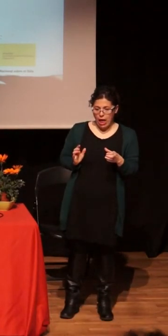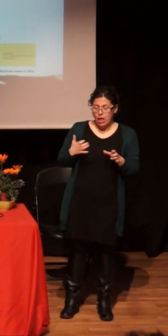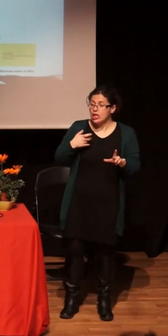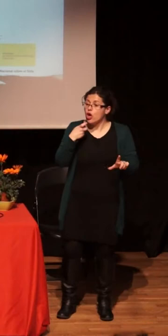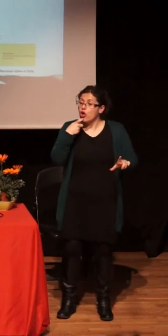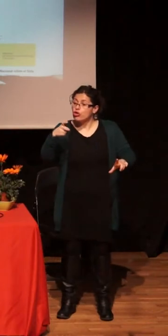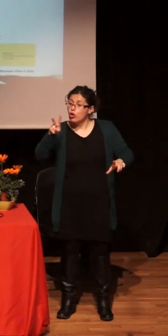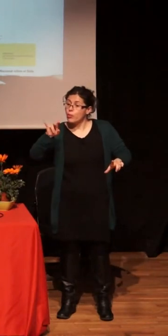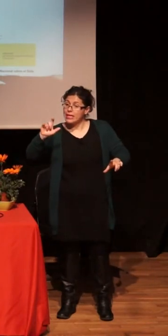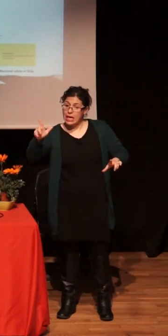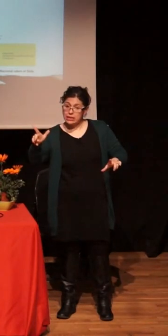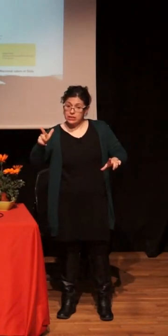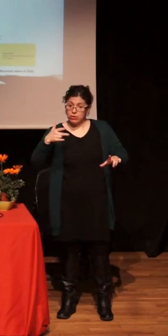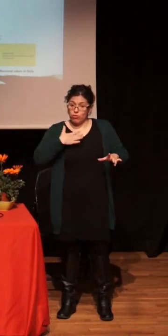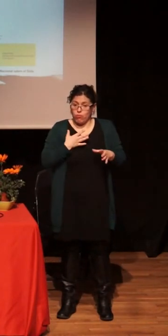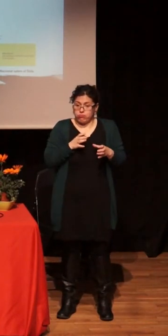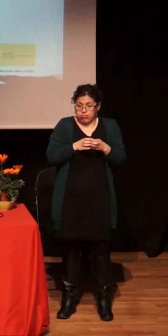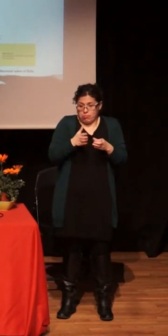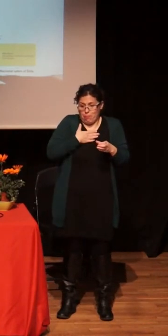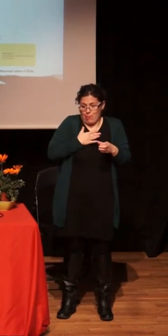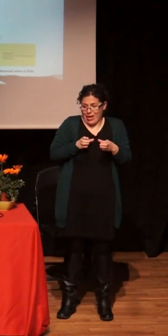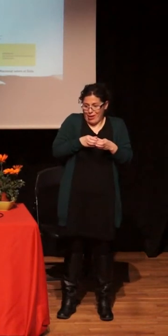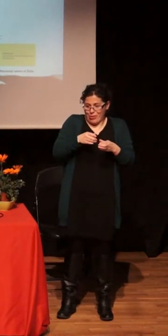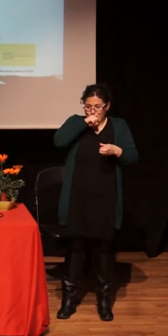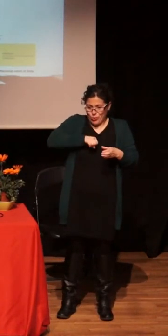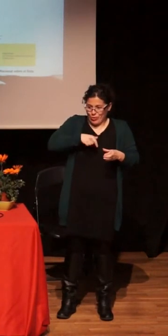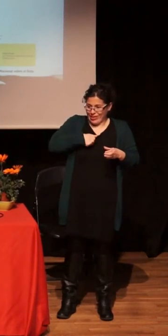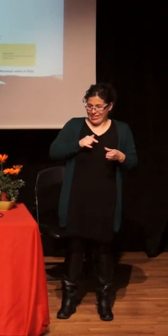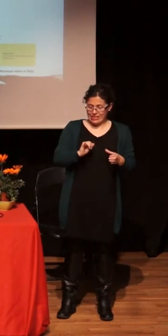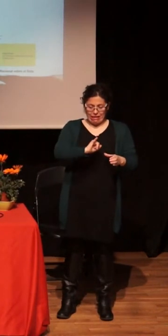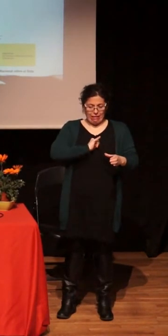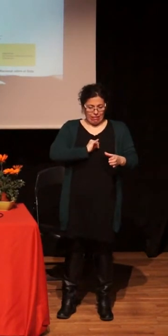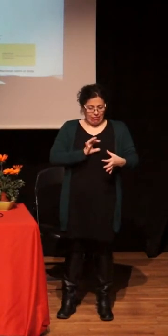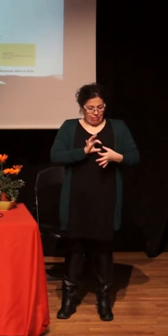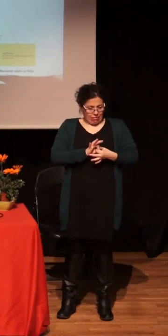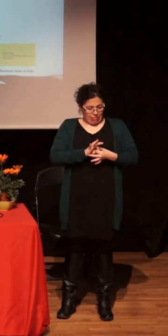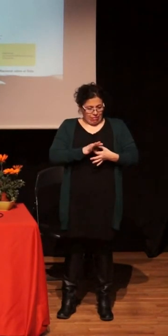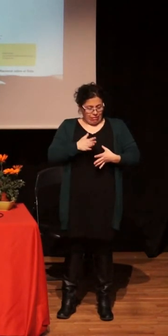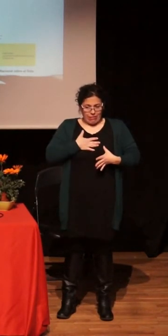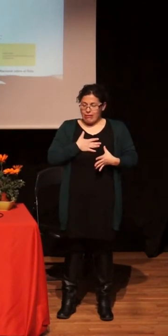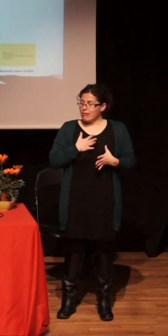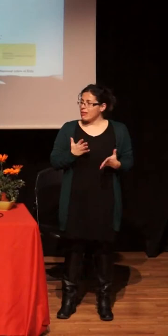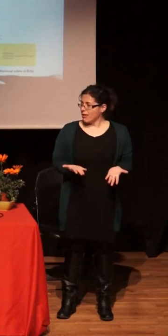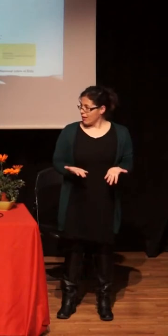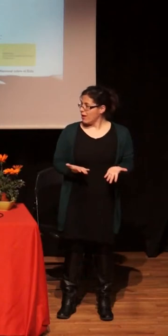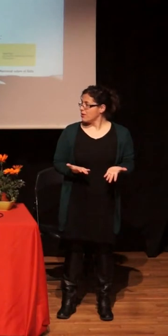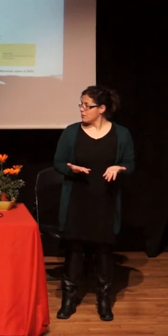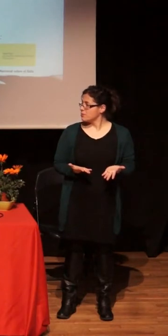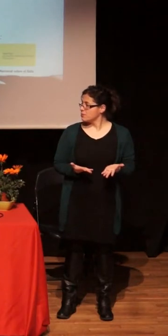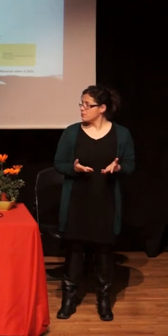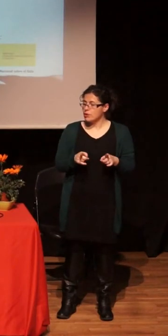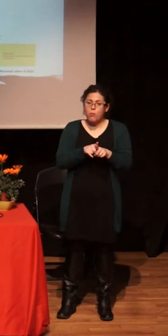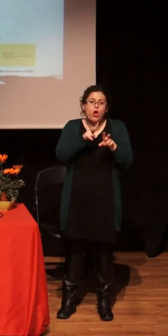VIH y en un sentido que afectaba desde la identidad, cómo se articulaba concretamente y específicamente la homofobia